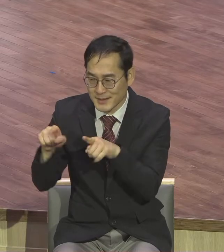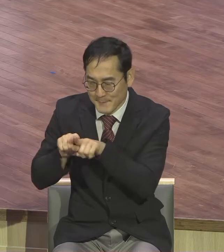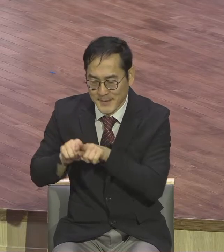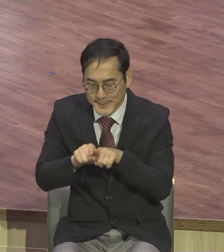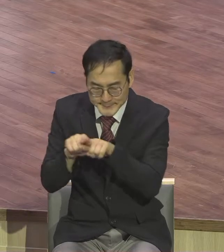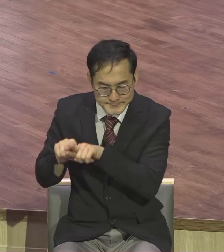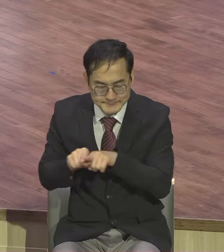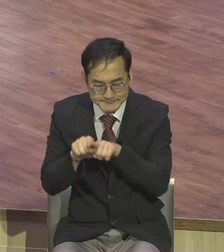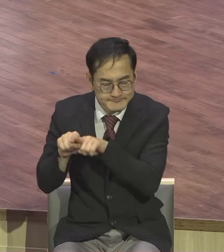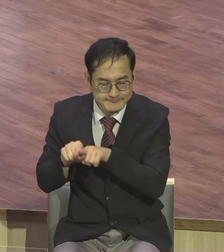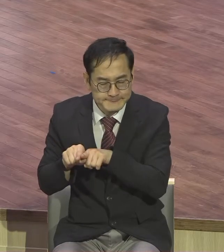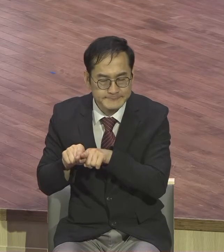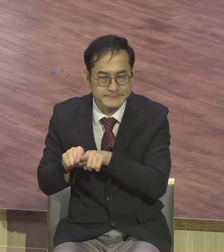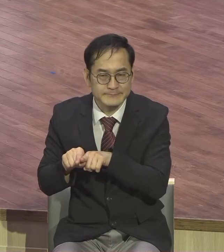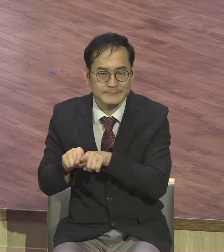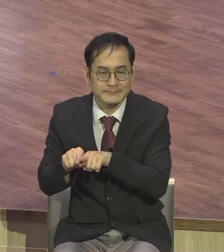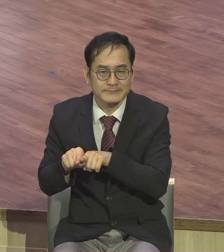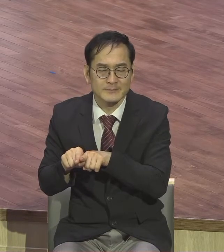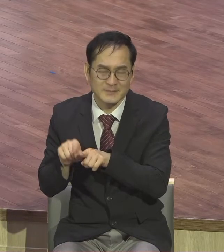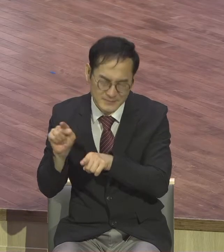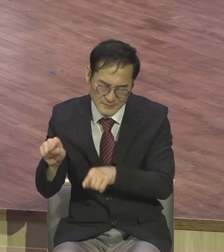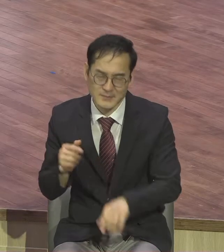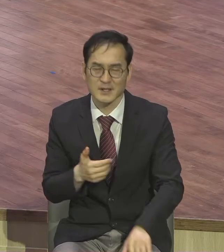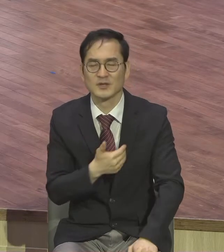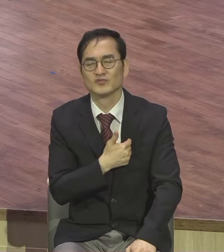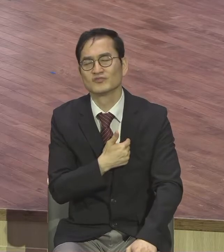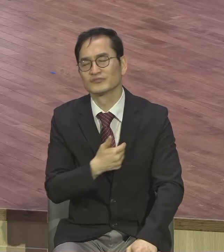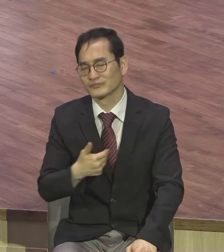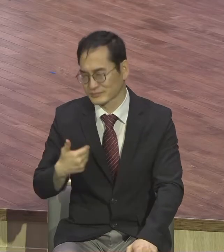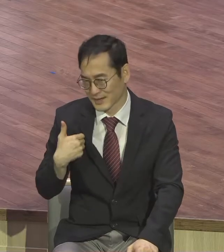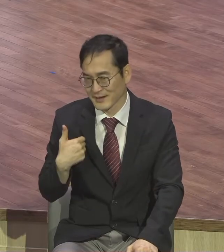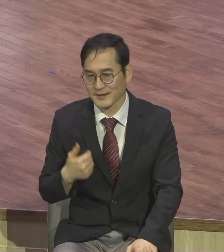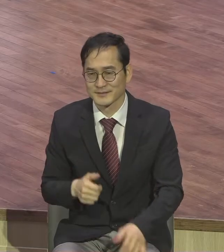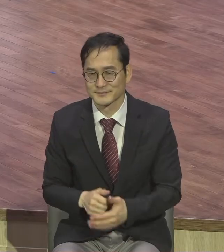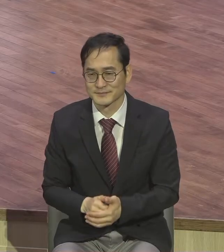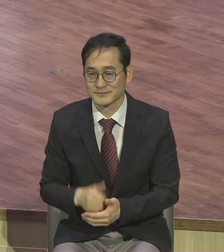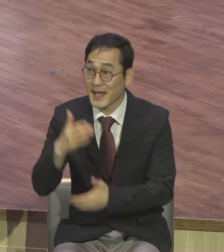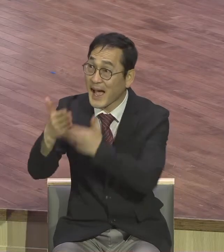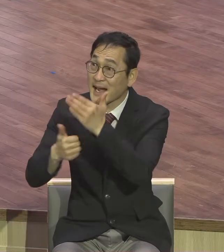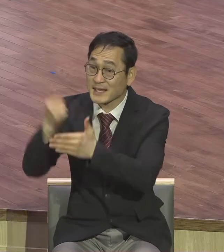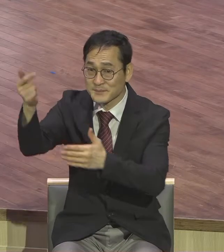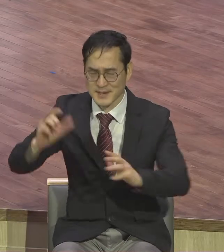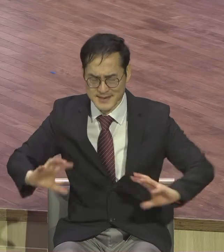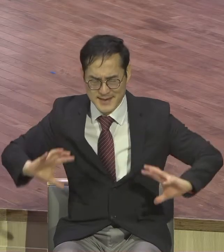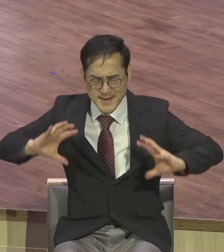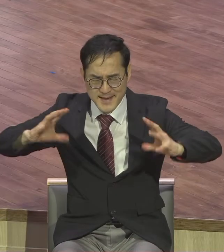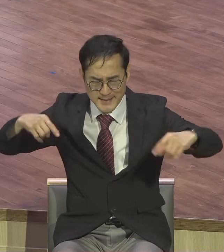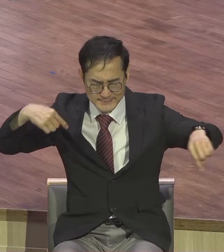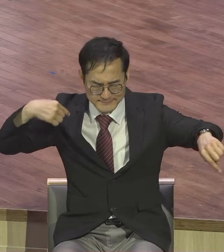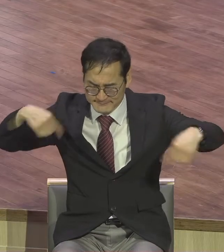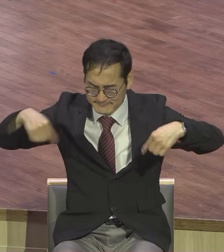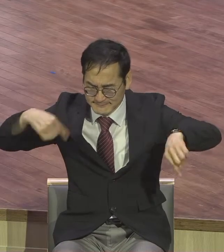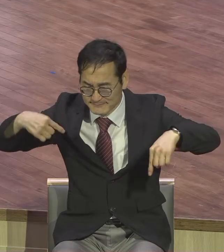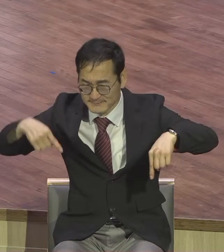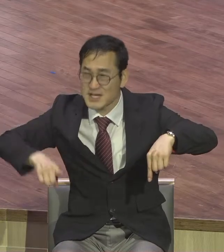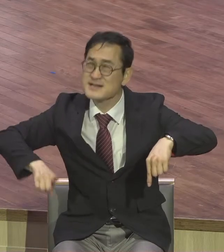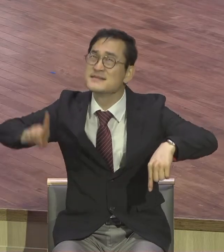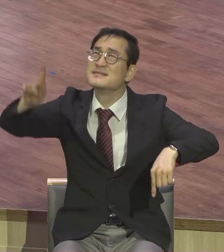아닙니까 전능자 하나님의 우주만물을 지금 통치하고 계시고 우리의 일을 쓰고 앉는 것도 머리칼도 세신다